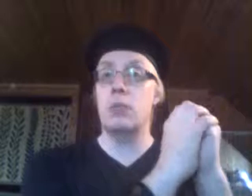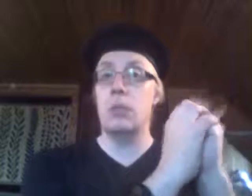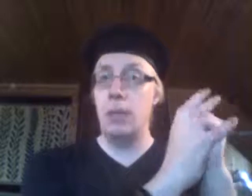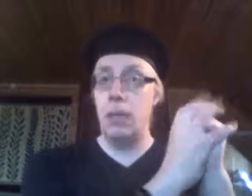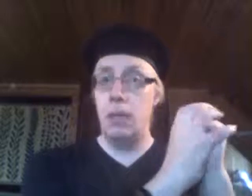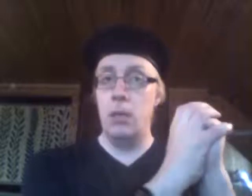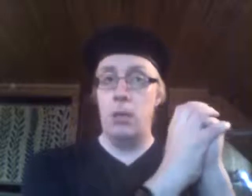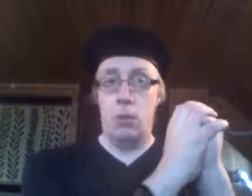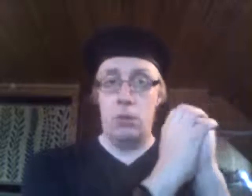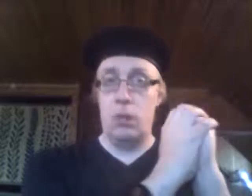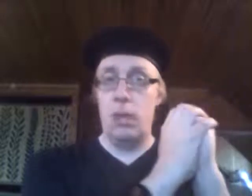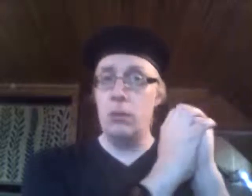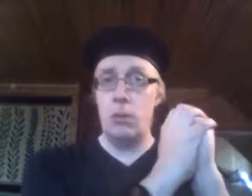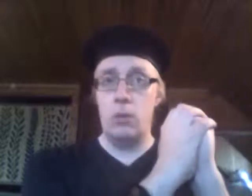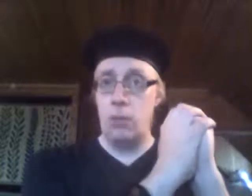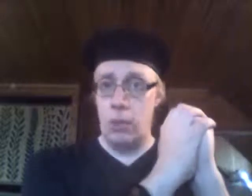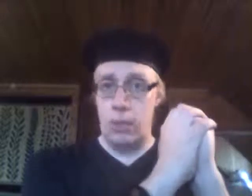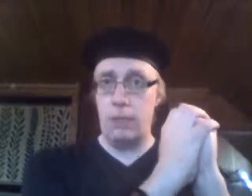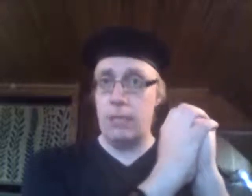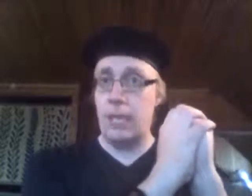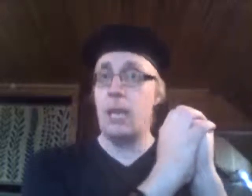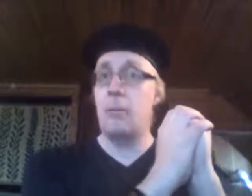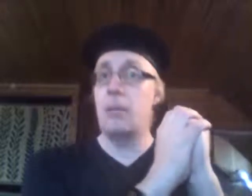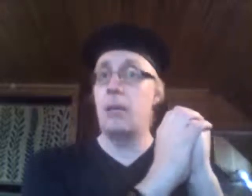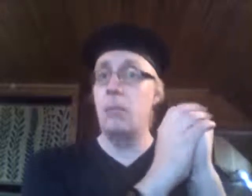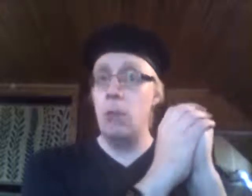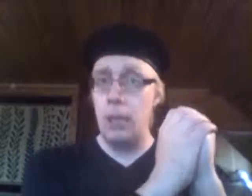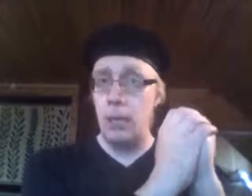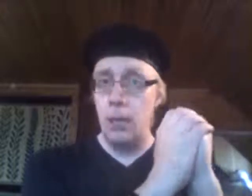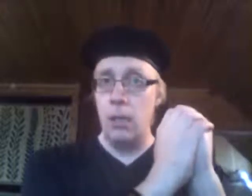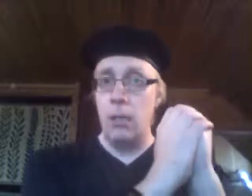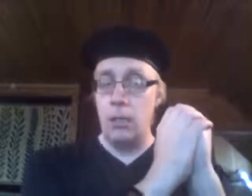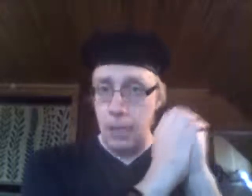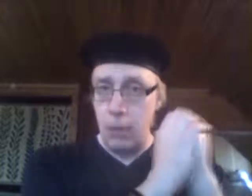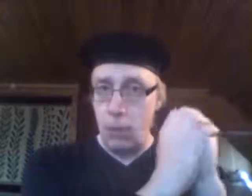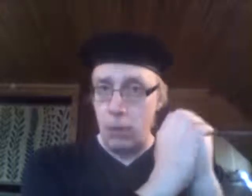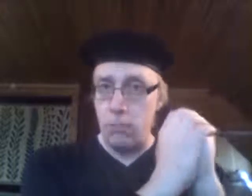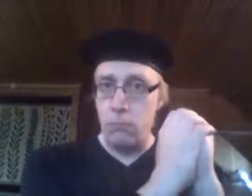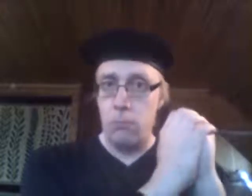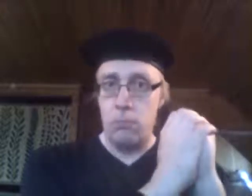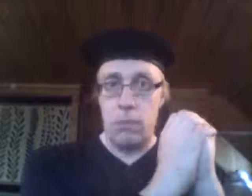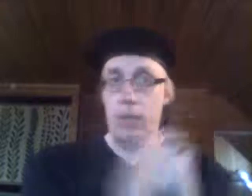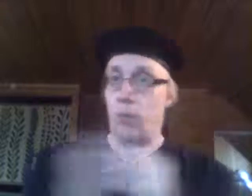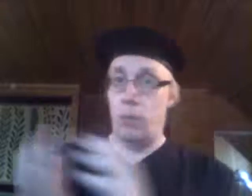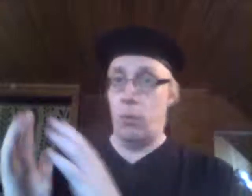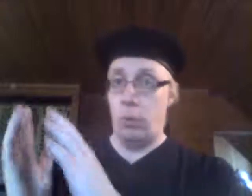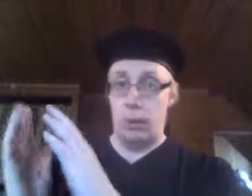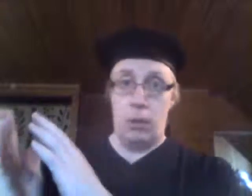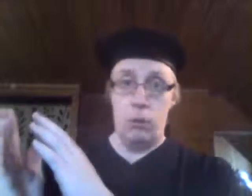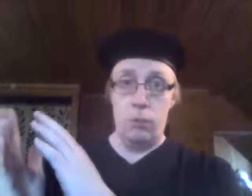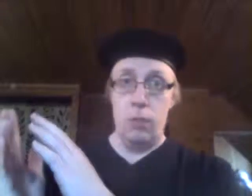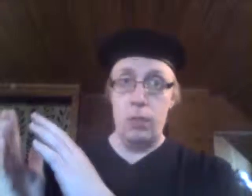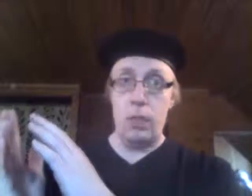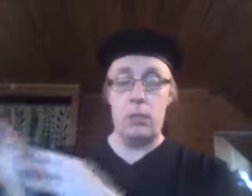tämä on se ainoa yhdistävä tekijä, mitä monella niillä on. Ei ne voi puhua talouspolitiikasta,